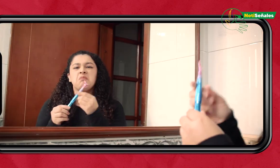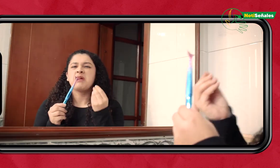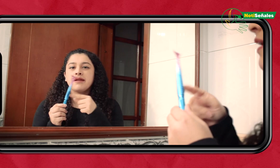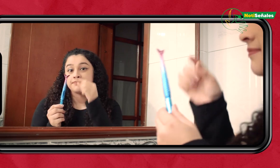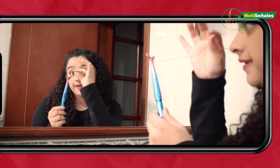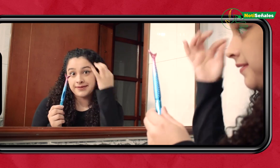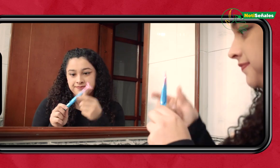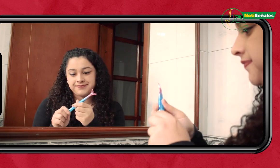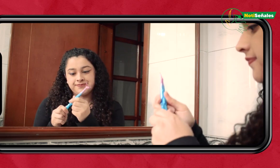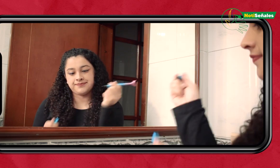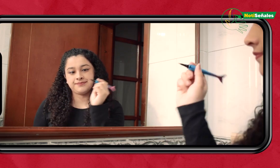Delineador.